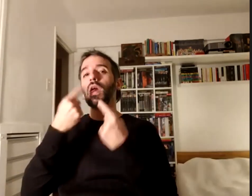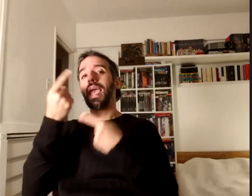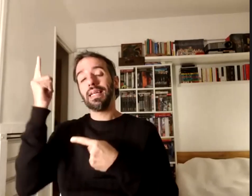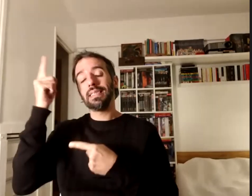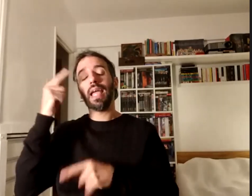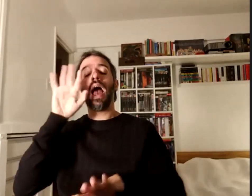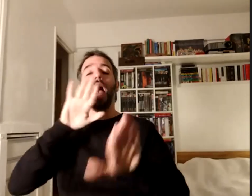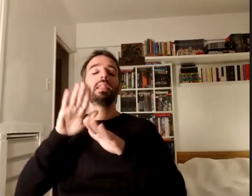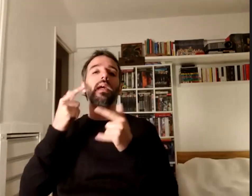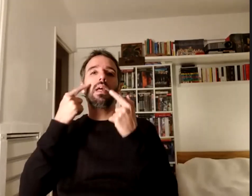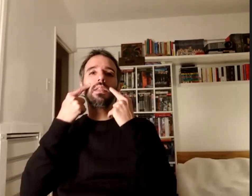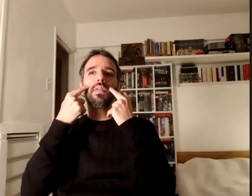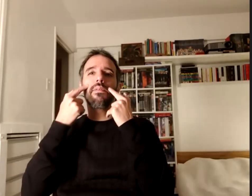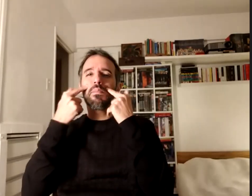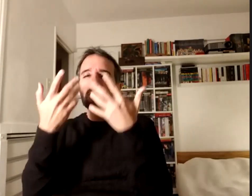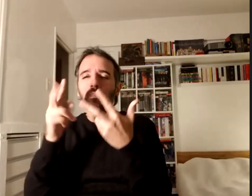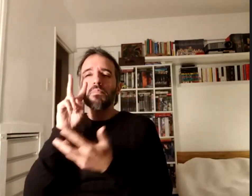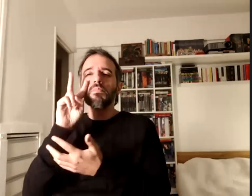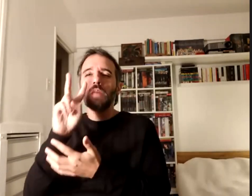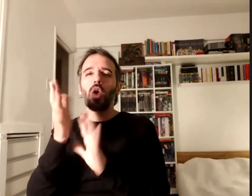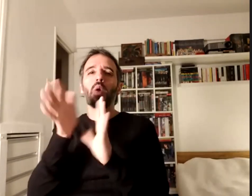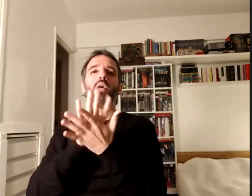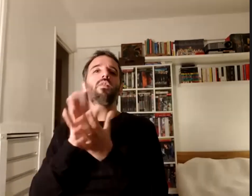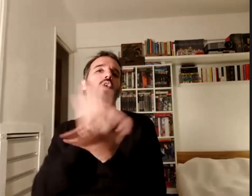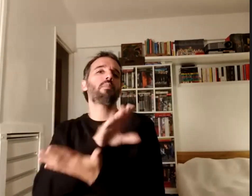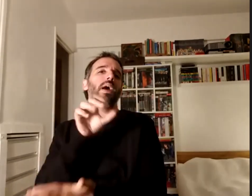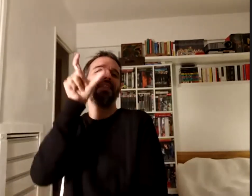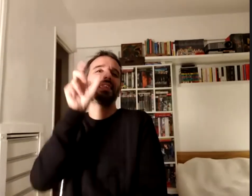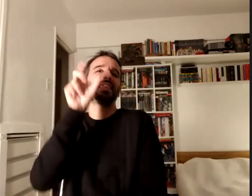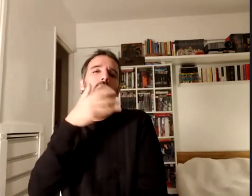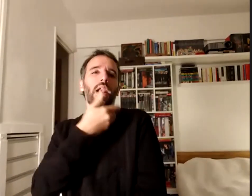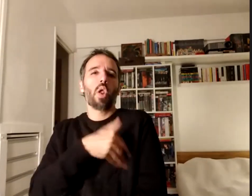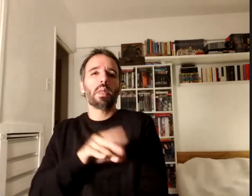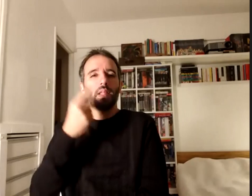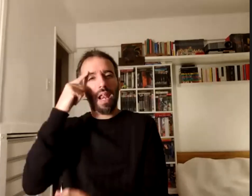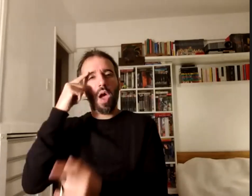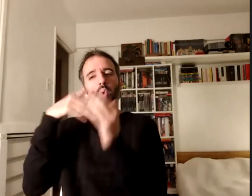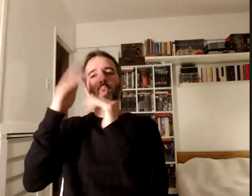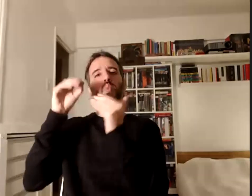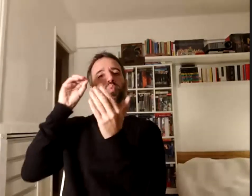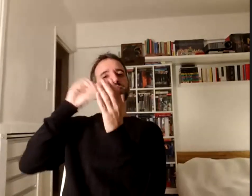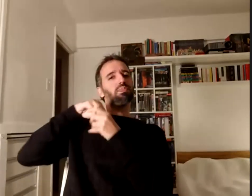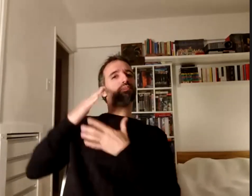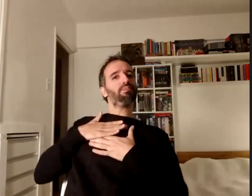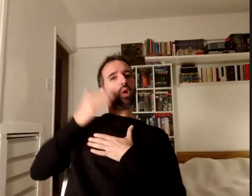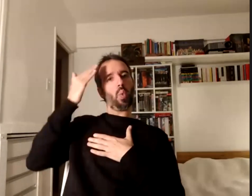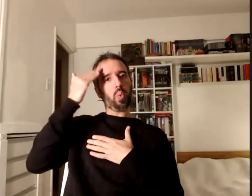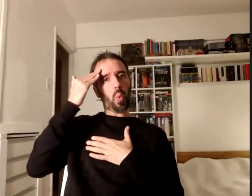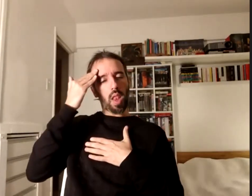el parámetro de normalidad era una construcción cultural que iba a cambiar en